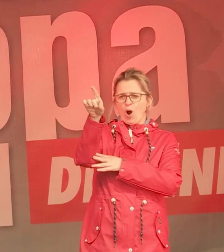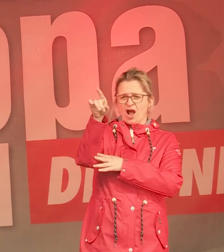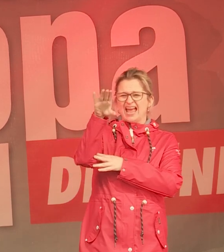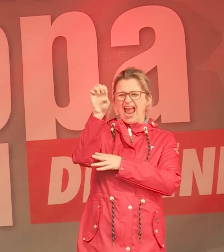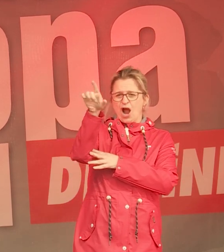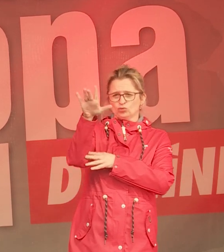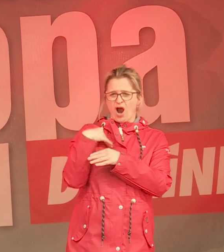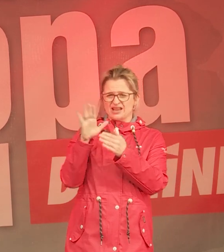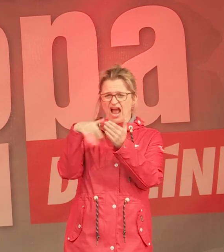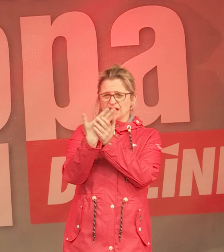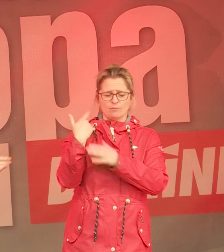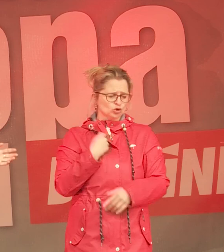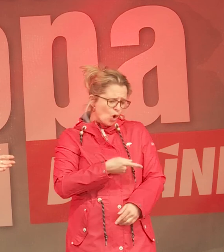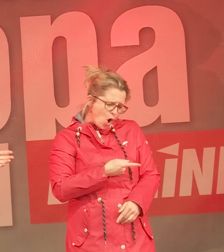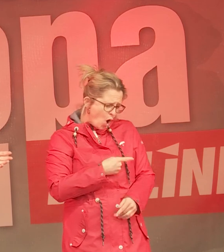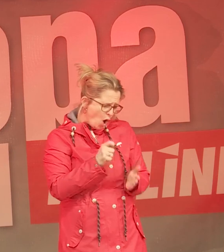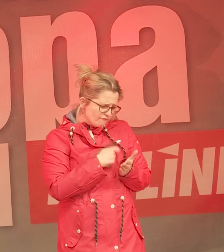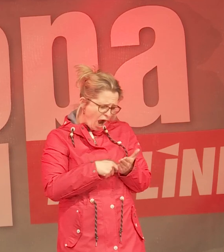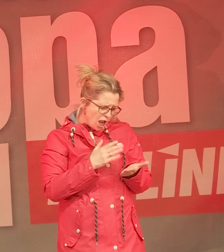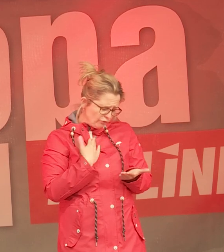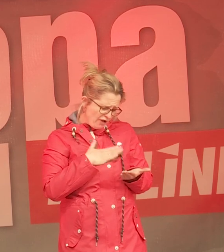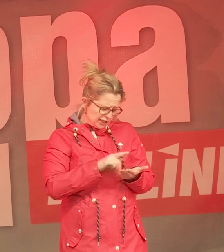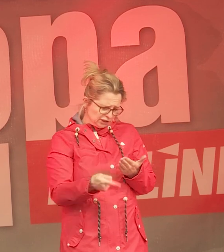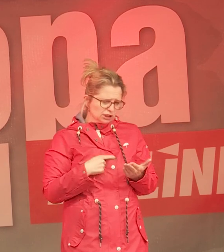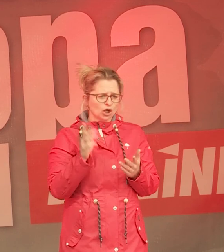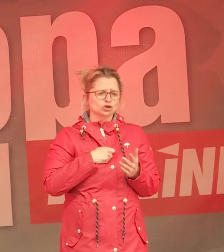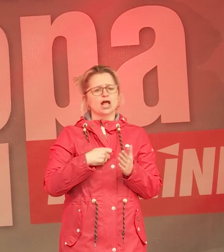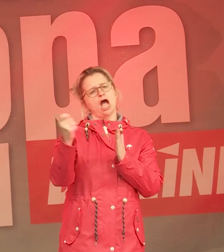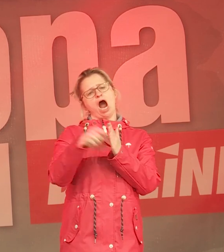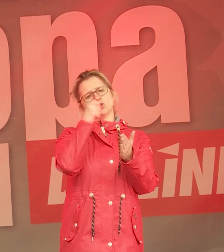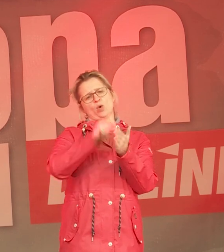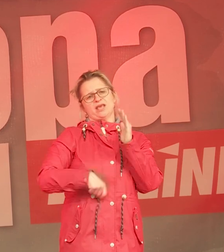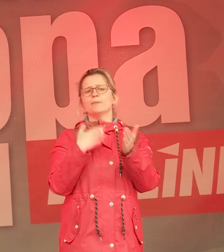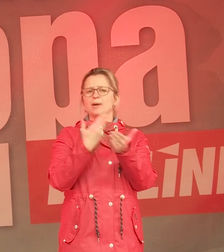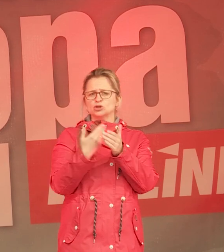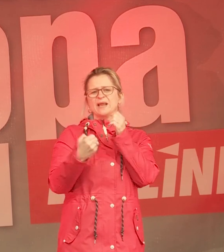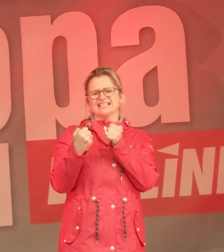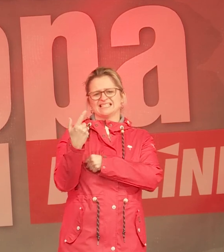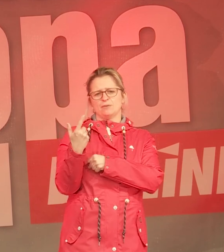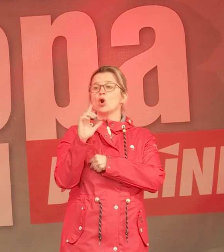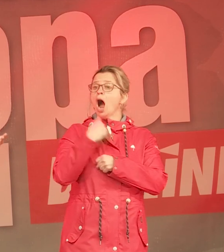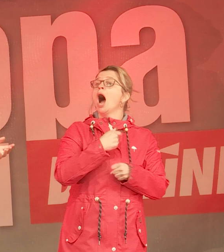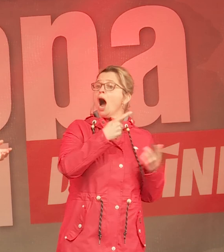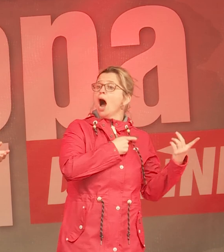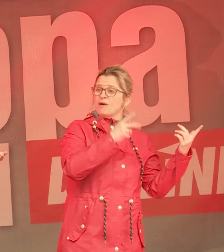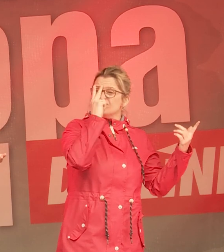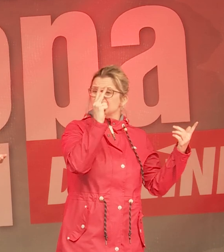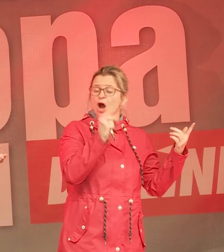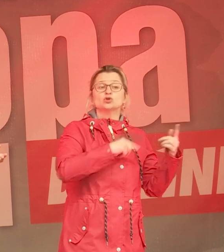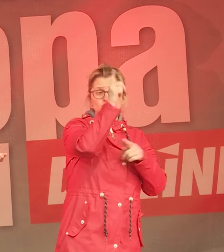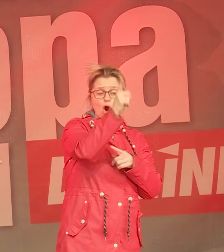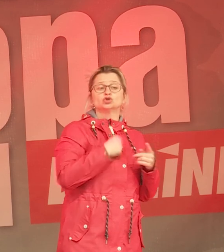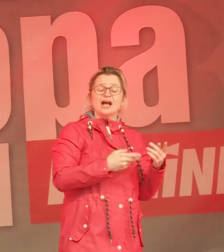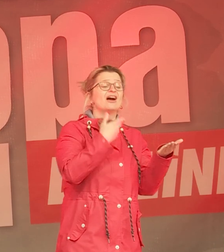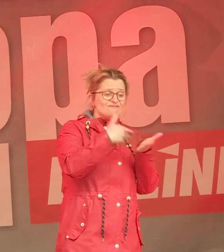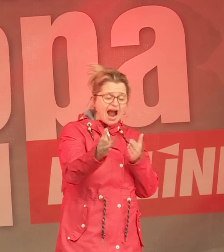Erdogan gefallen. Wenn sie ihm nicht gefallen, werden sie annulliert, so wie jetzt in Istanbul. Aber deutsche Waffen an die Türkei, das wird weiter geliefert.